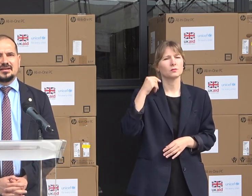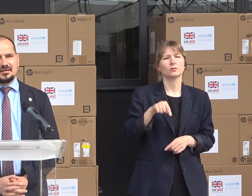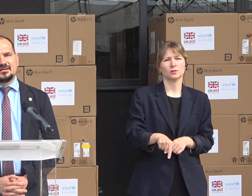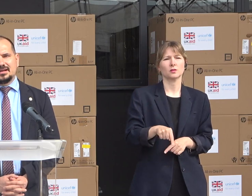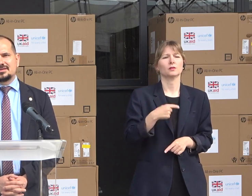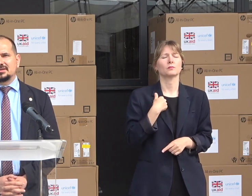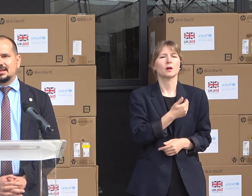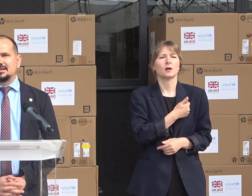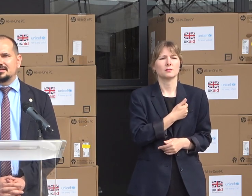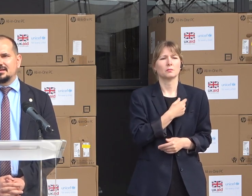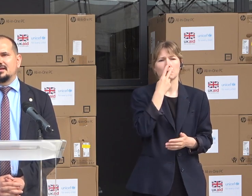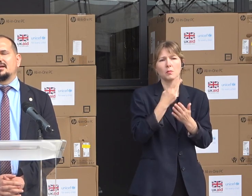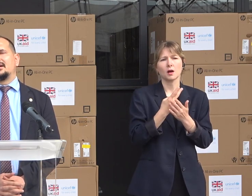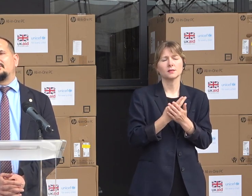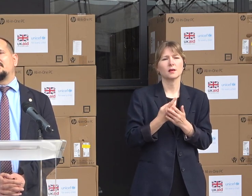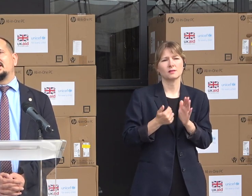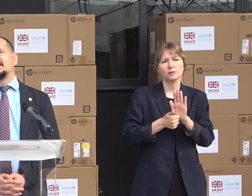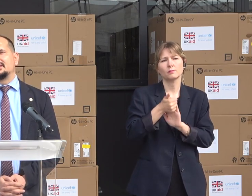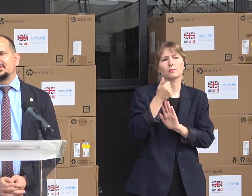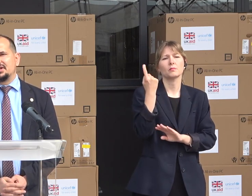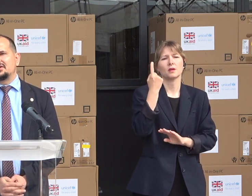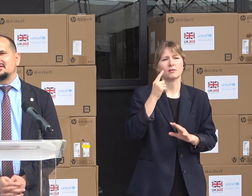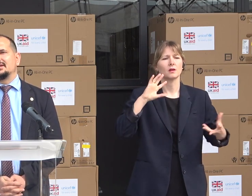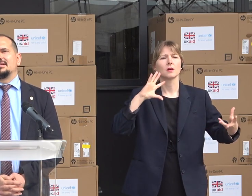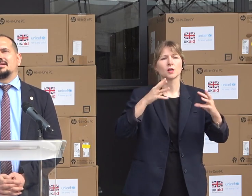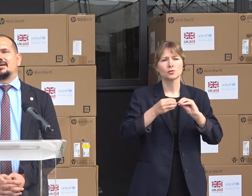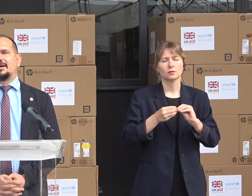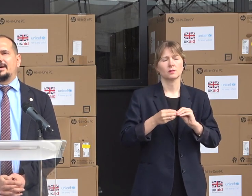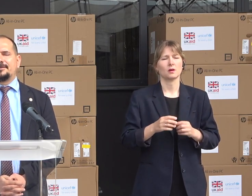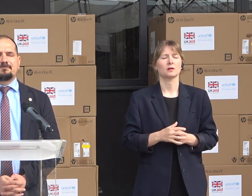primile rezultate, primile rândunici.